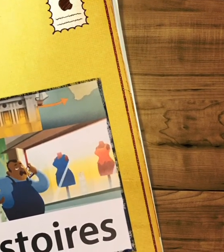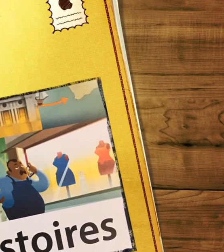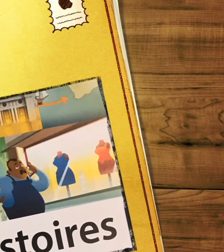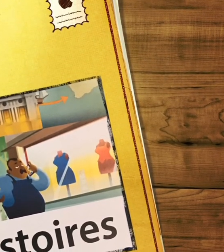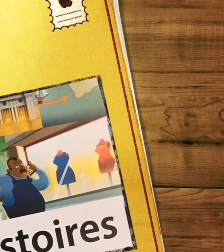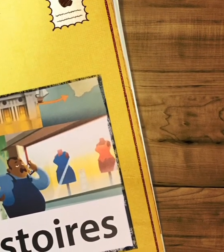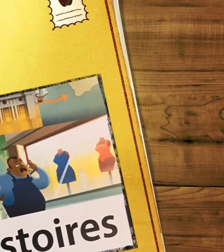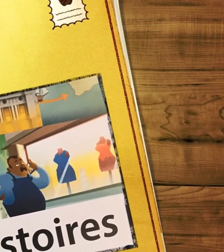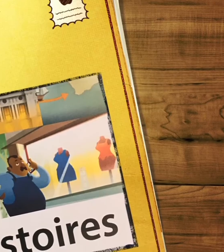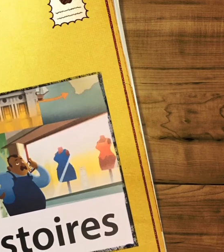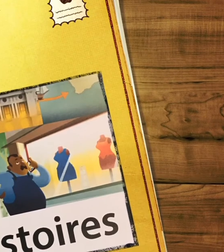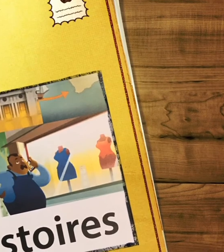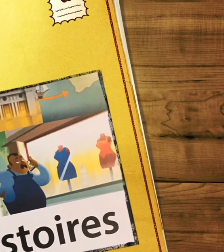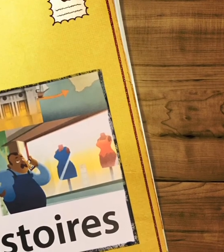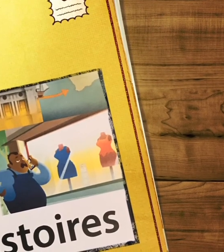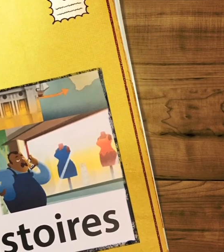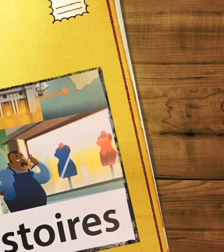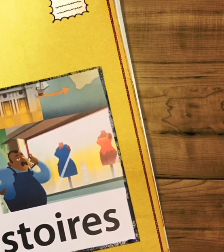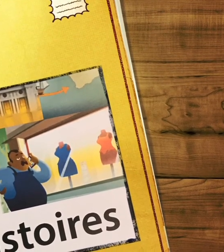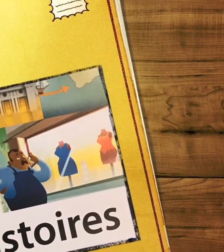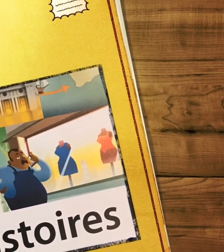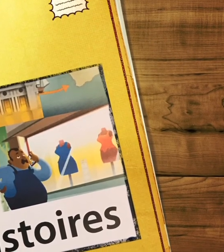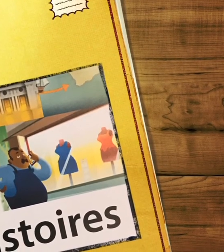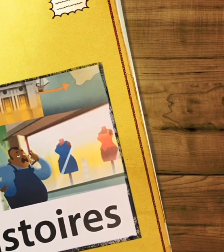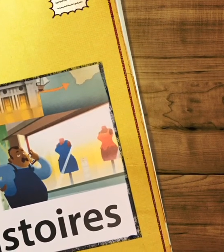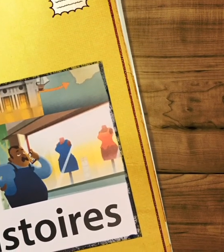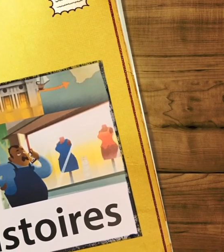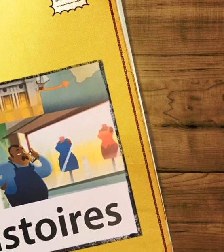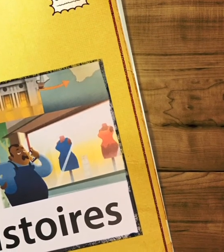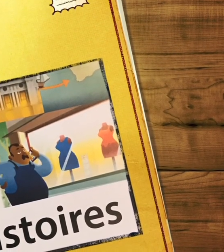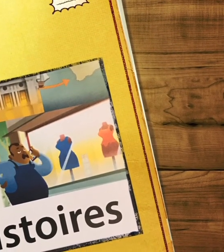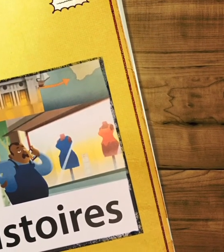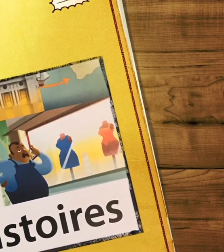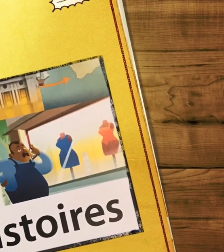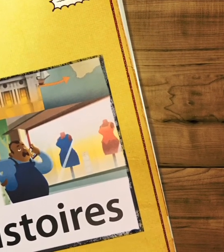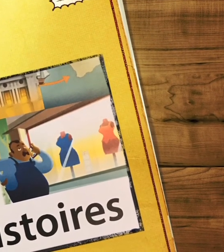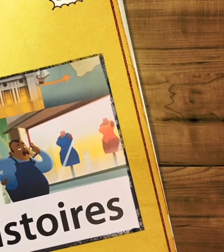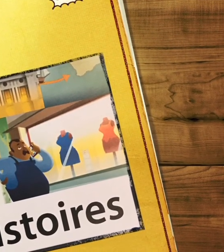Sous-titrage-Canada